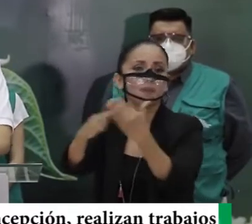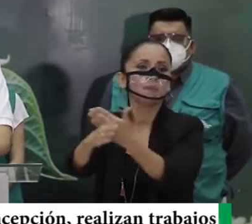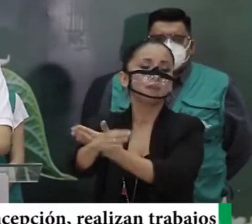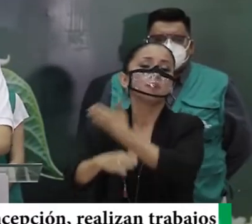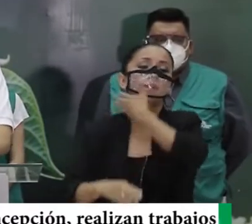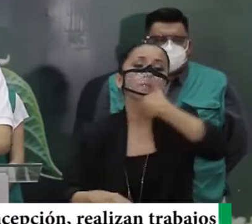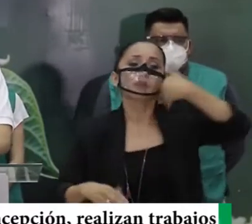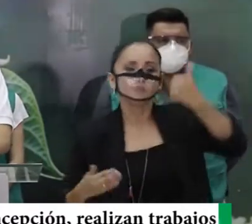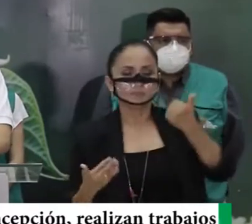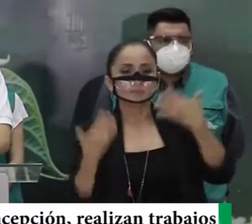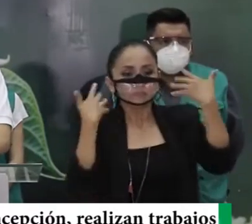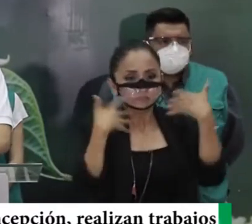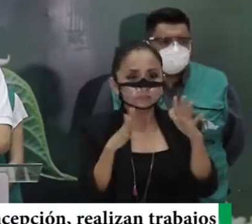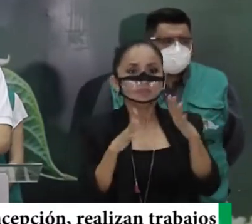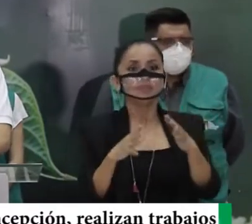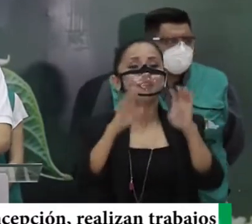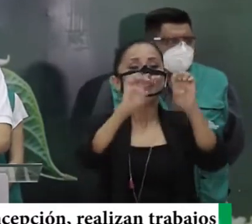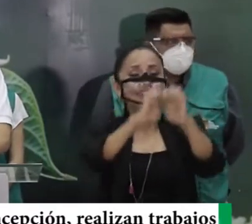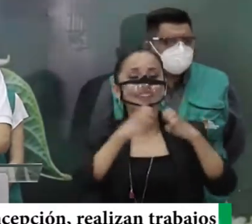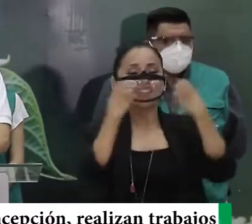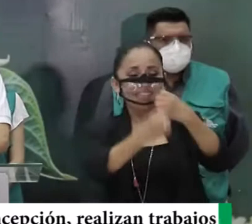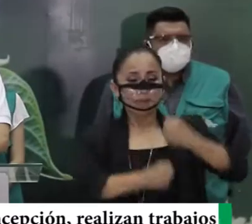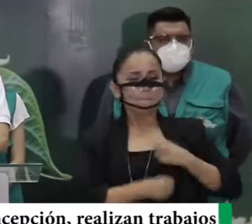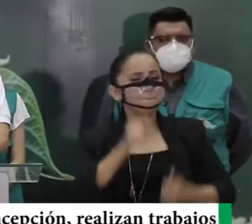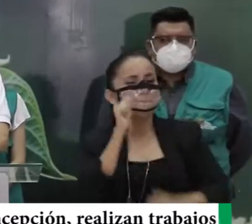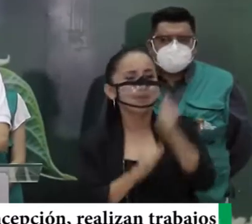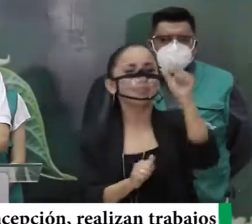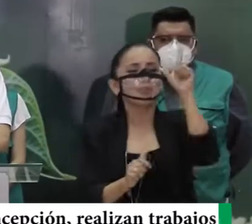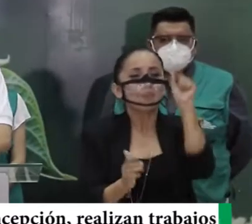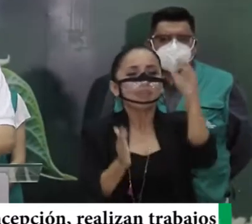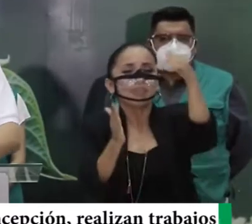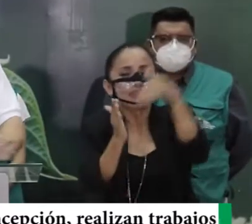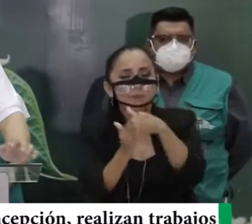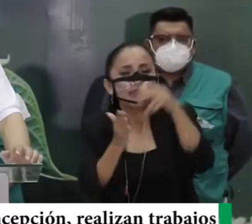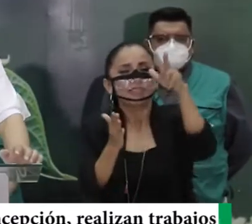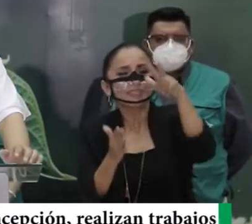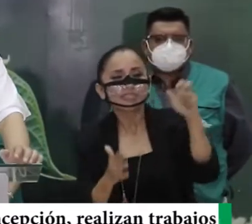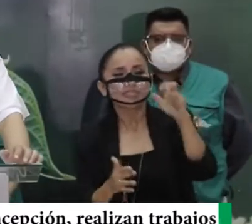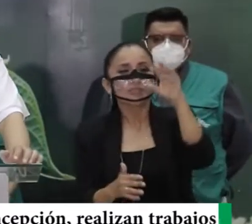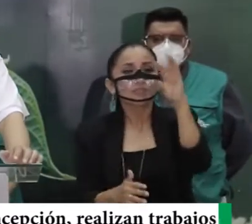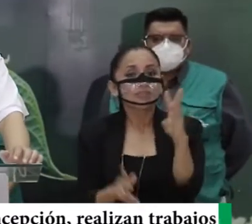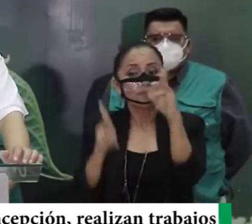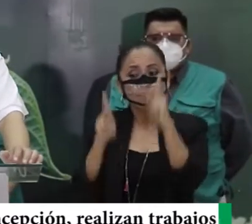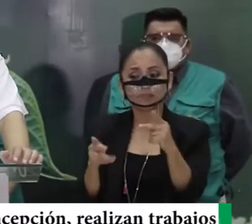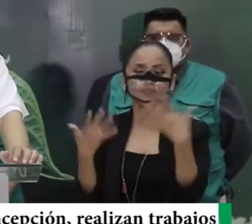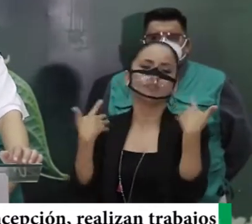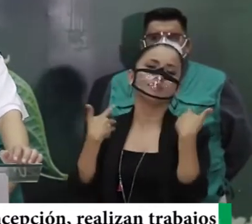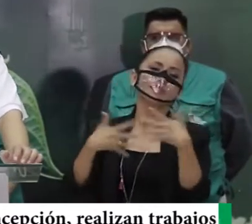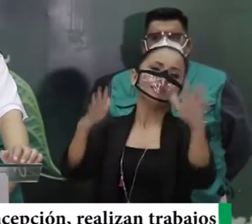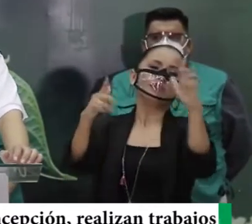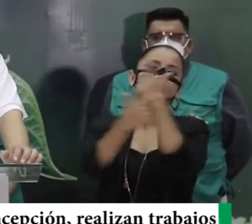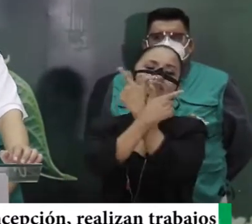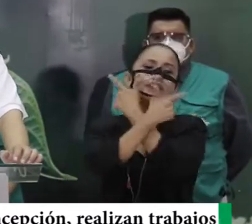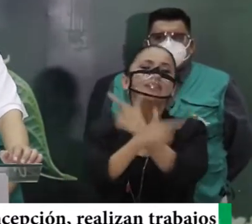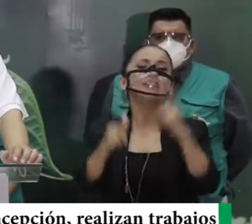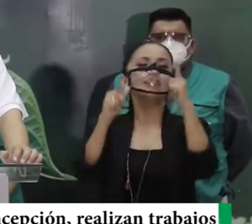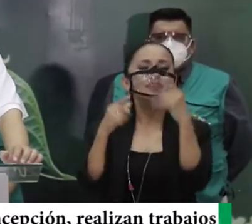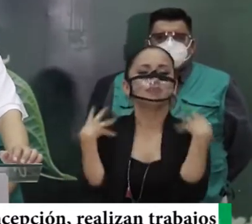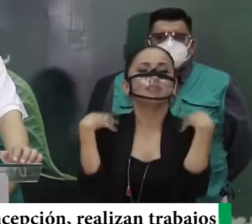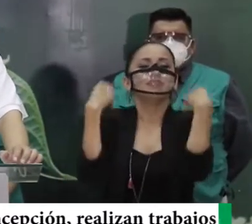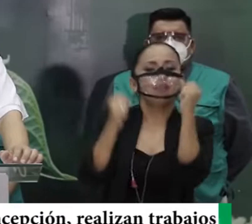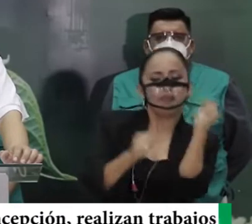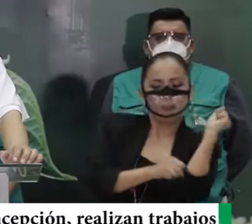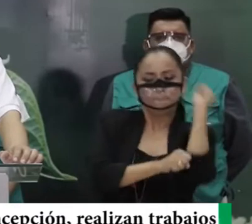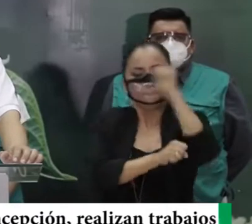Y ya tenemos un ejército de más de 20.000 personas, 20.306 personas que están en sus casas que ya han logrado